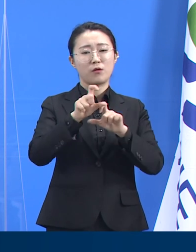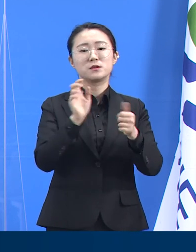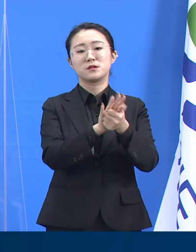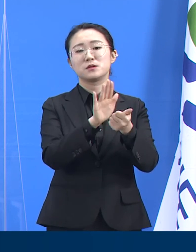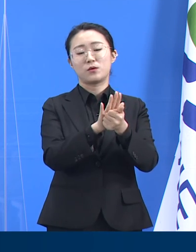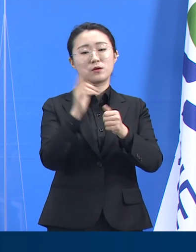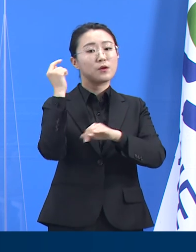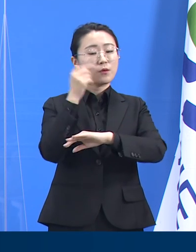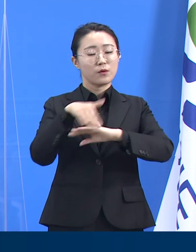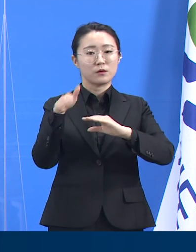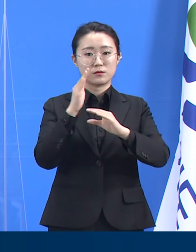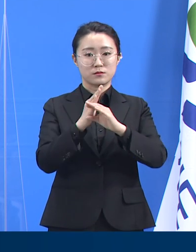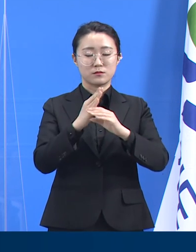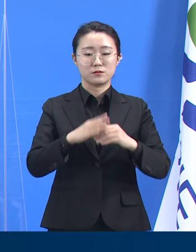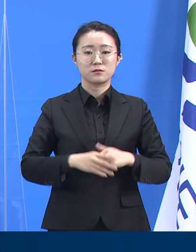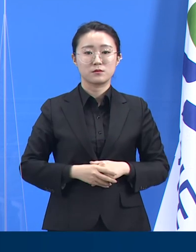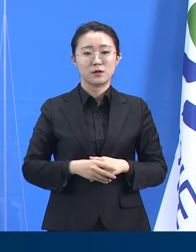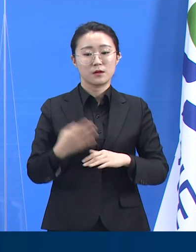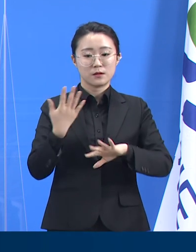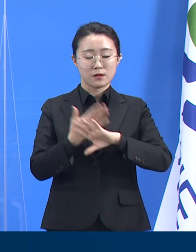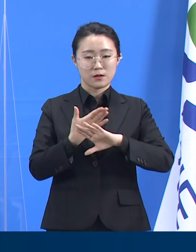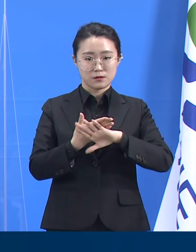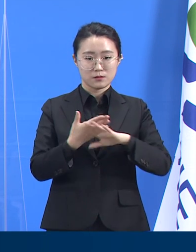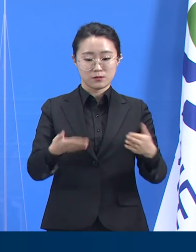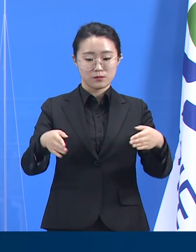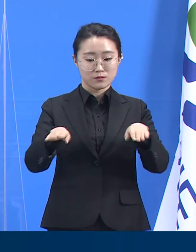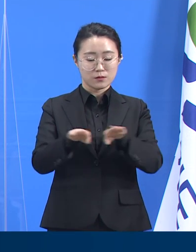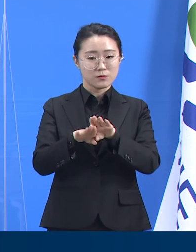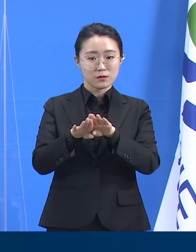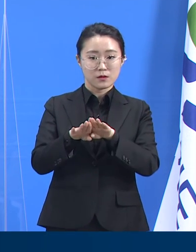협업의 구조를 재정립하는 문제이기도 합니다.